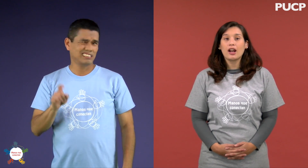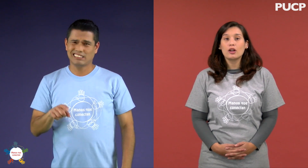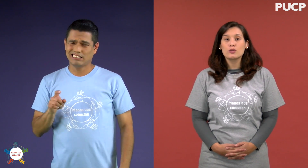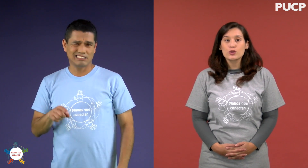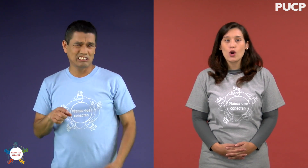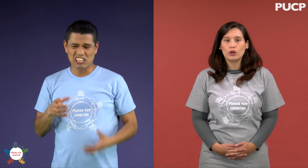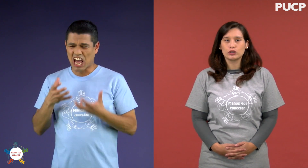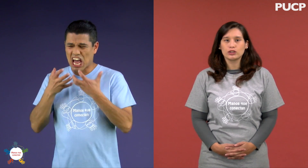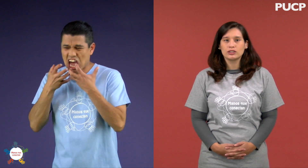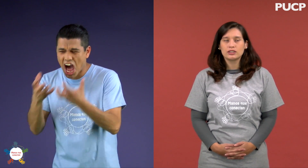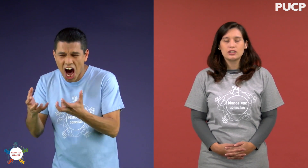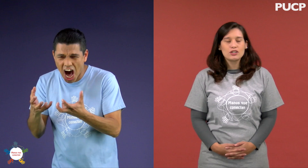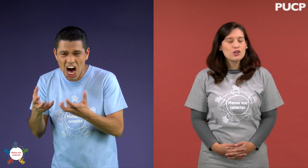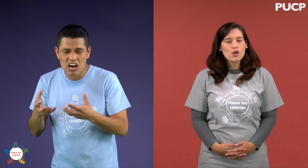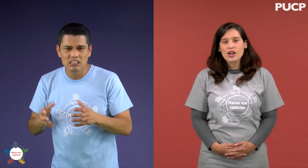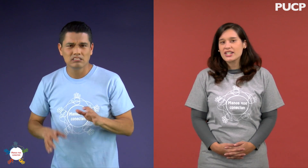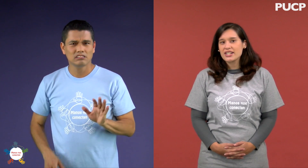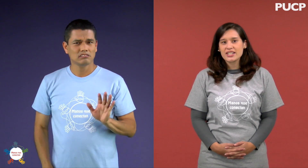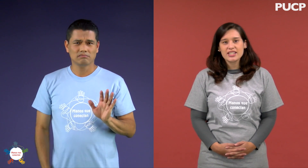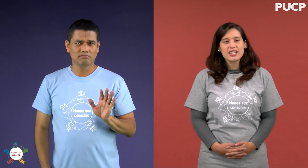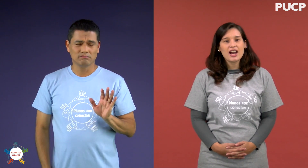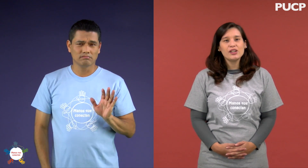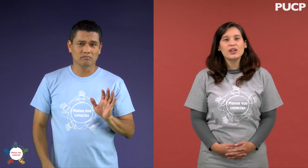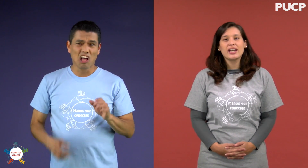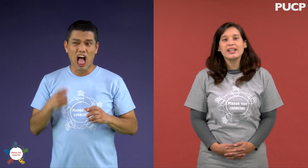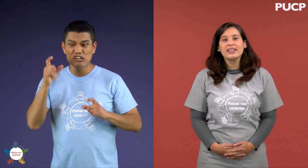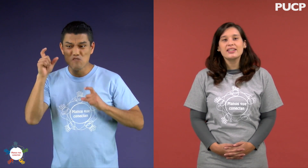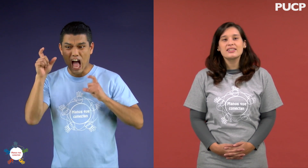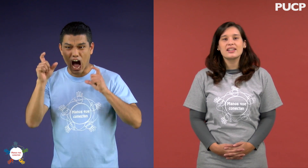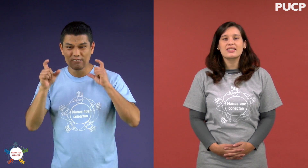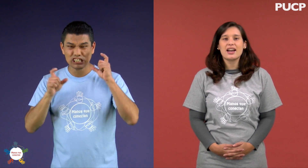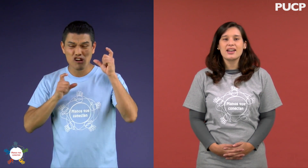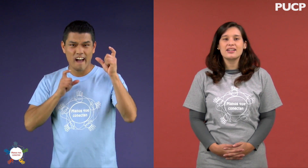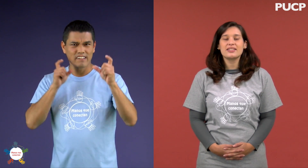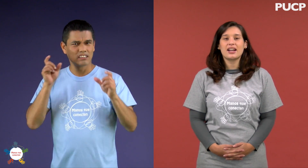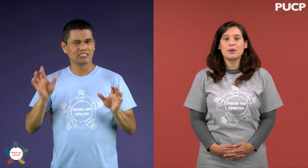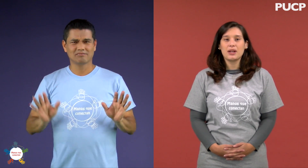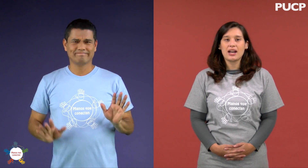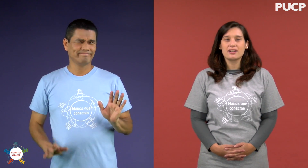mírala a los ojos. No es necesario que grites ni exageres al hablar.